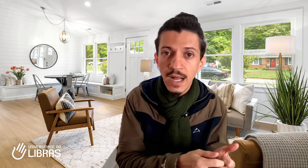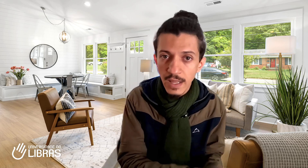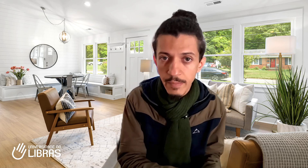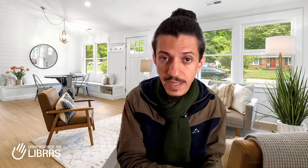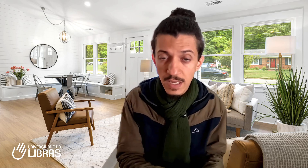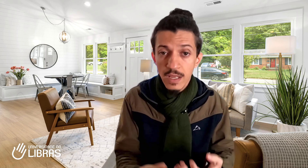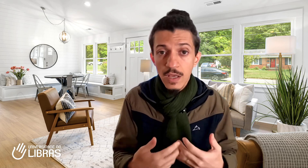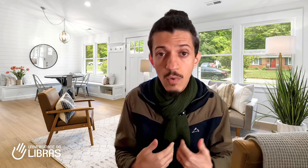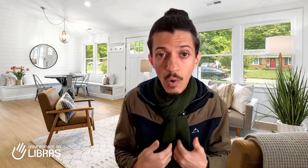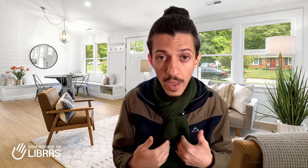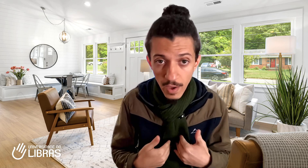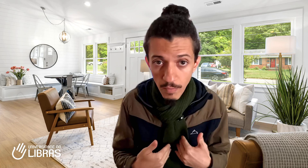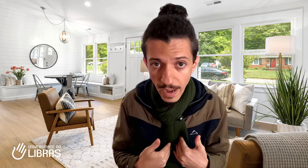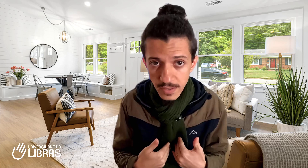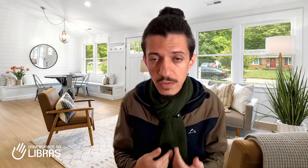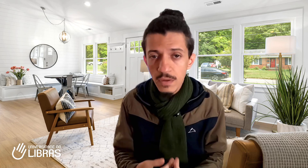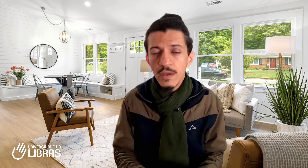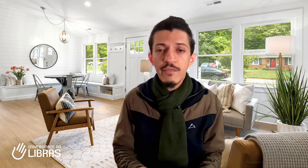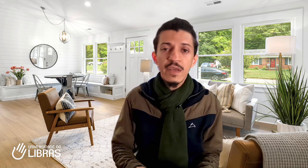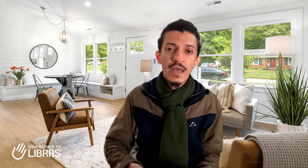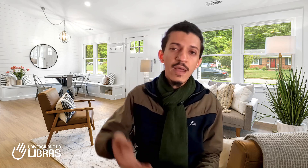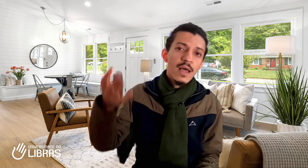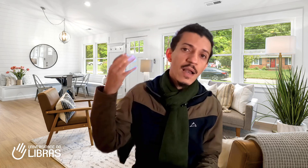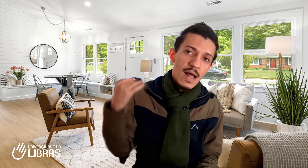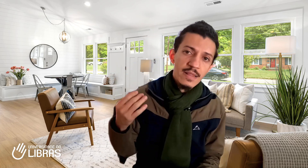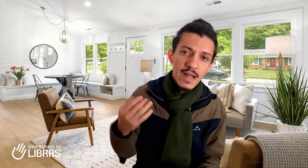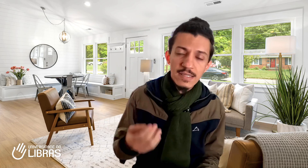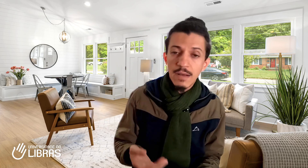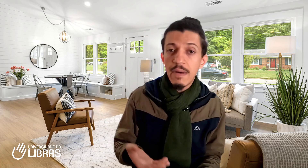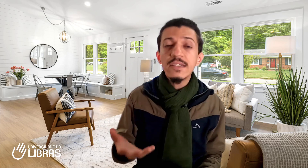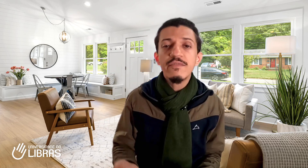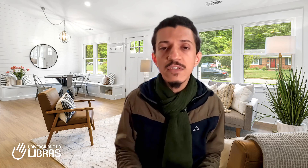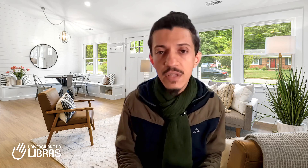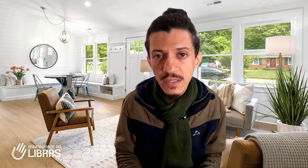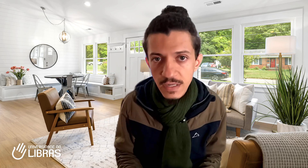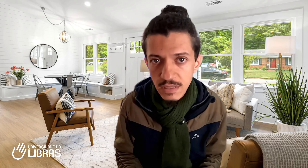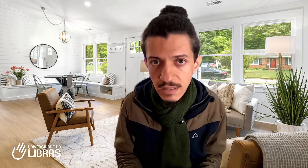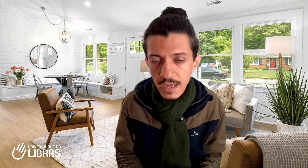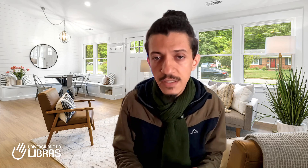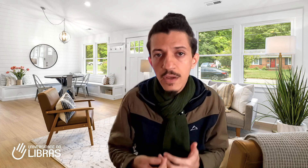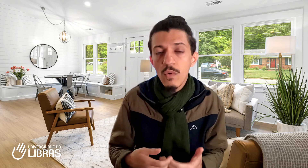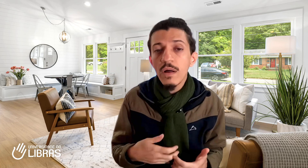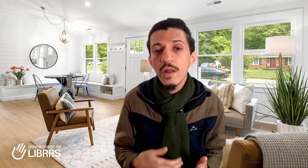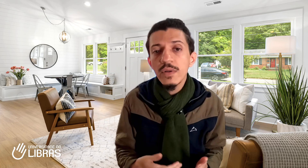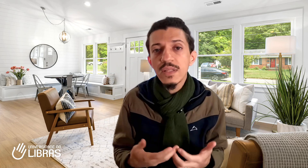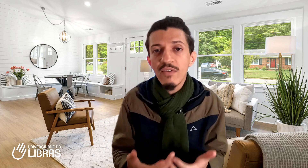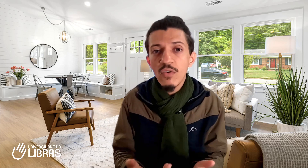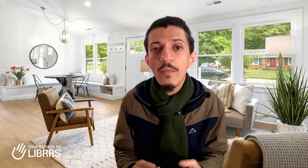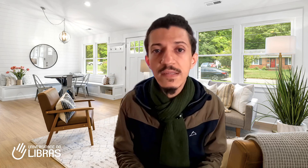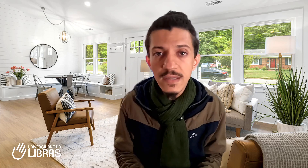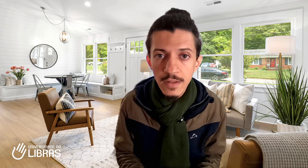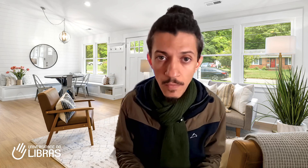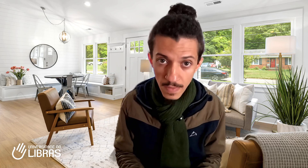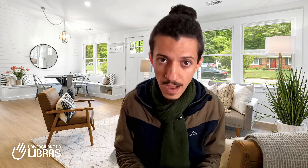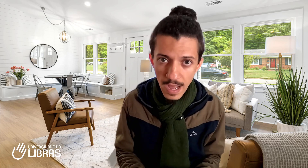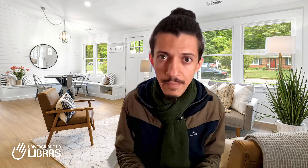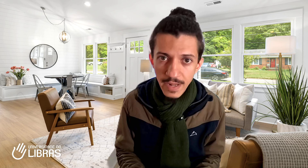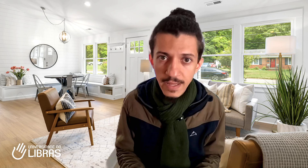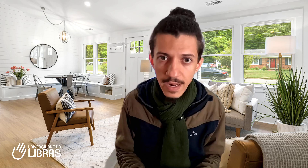Libras, igual eu, Madison, fiquei lá atrás, há mais de 23 anos atrás, quando eu estava começando a aprender a